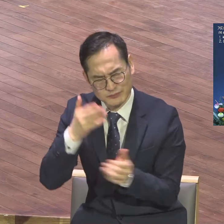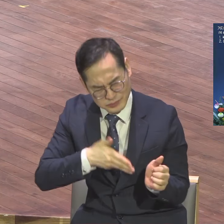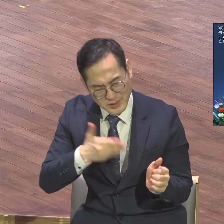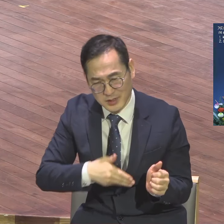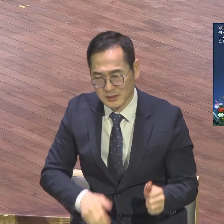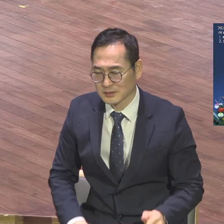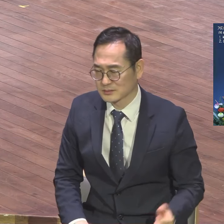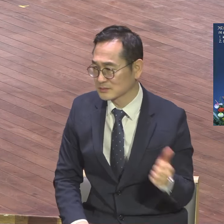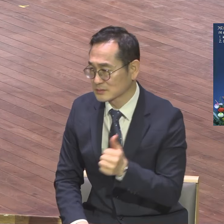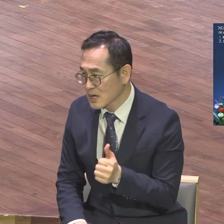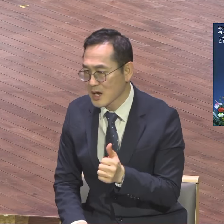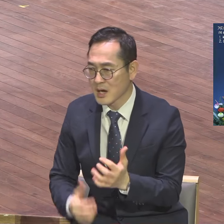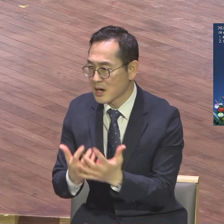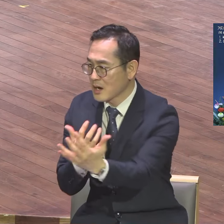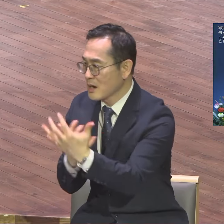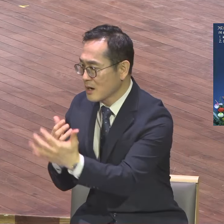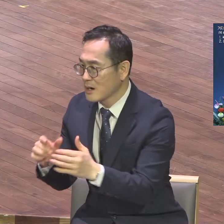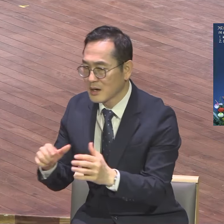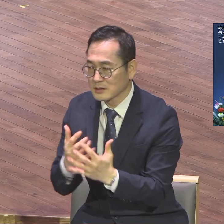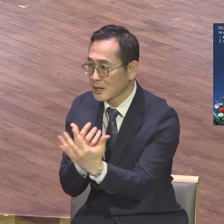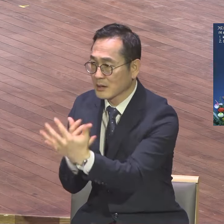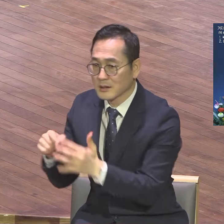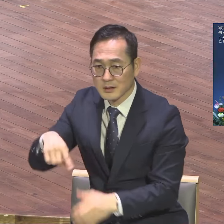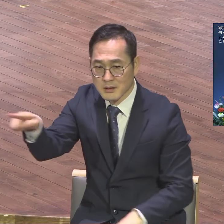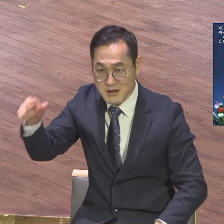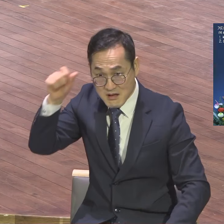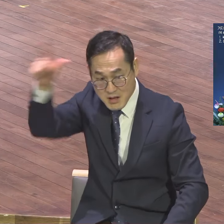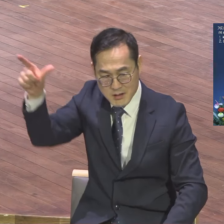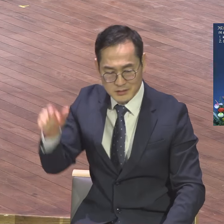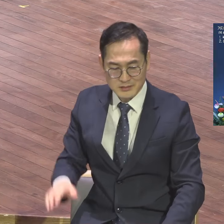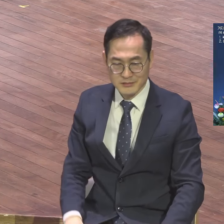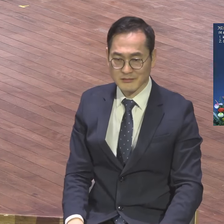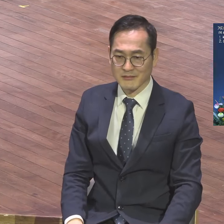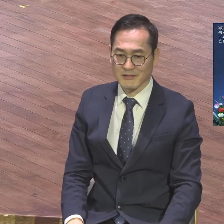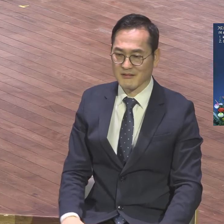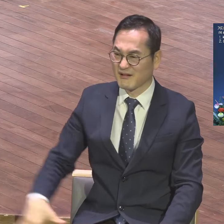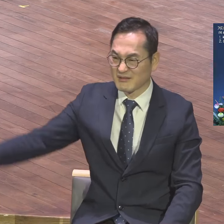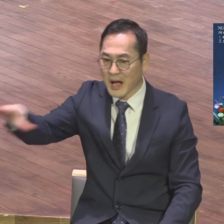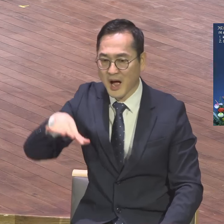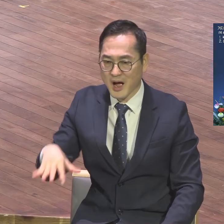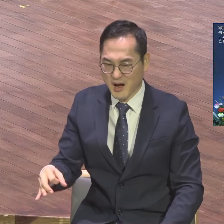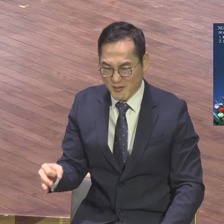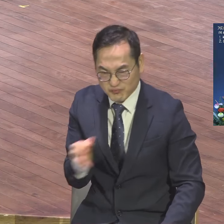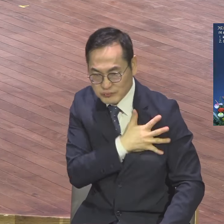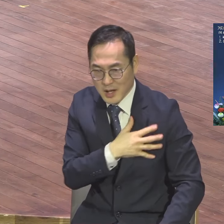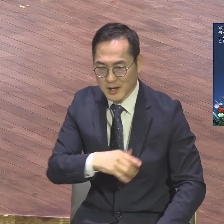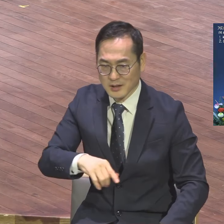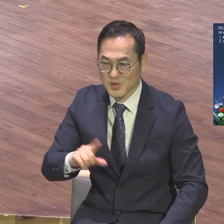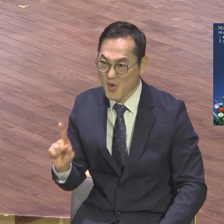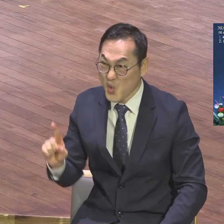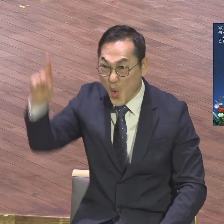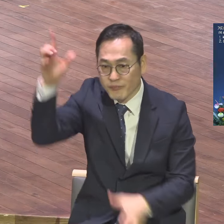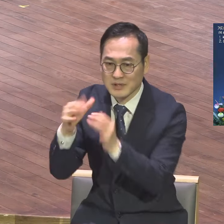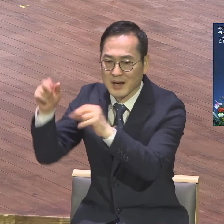쫙 앉아있고 내 혼자 의자 탁 앉아가지고 주제 없어 아무 주제도 그냥